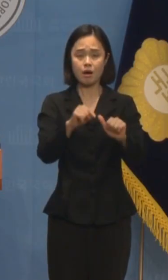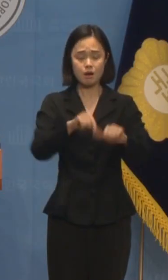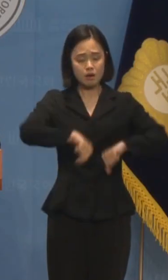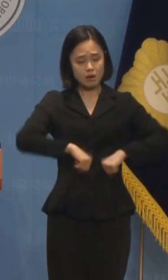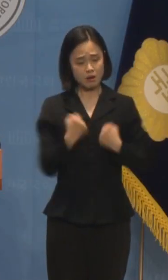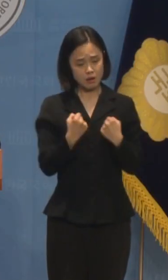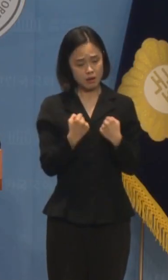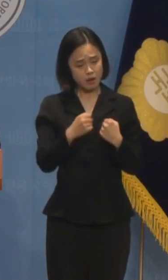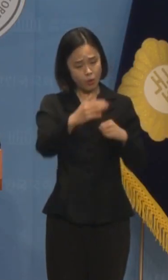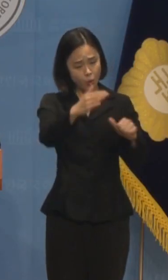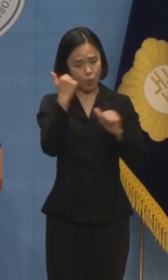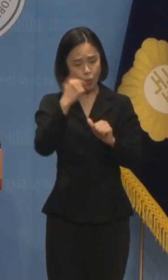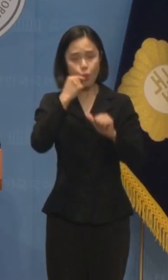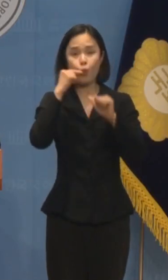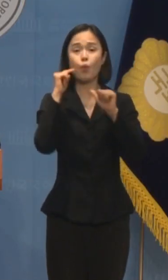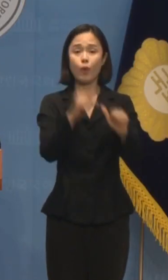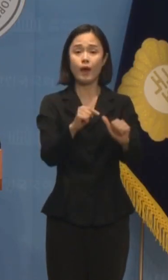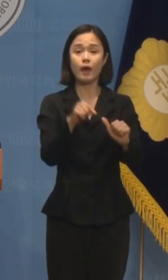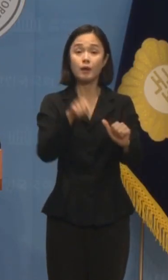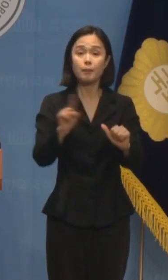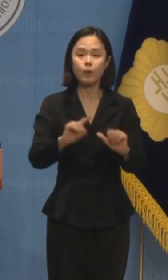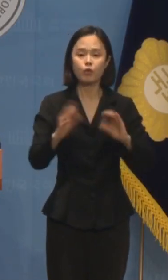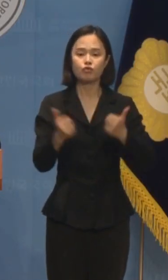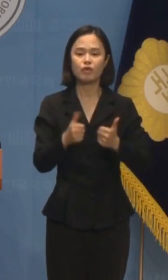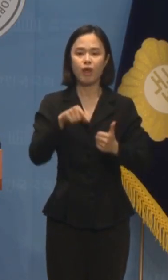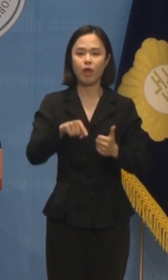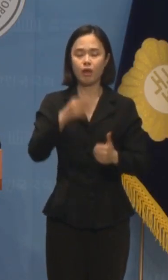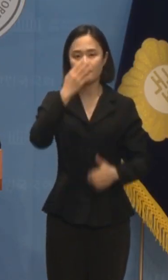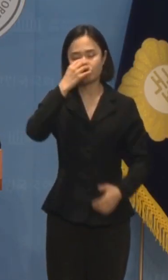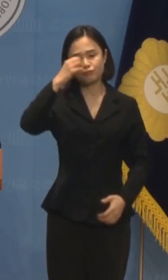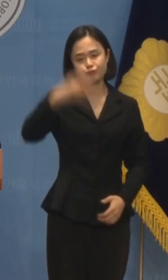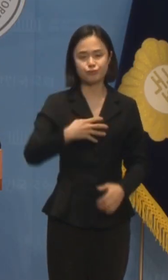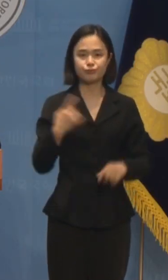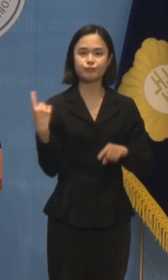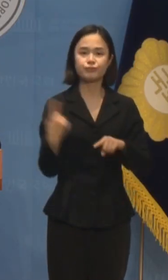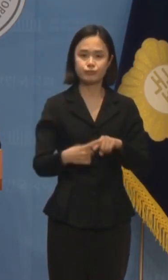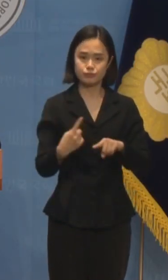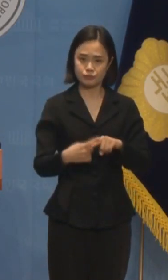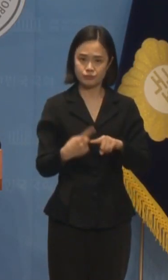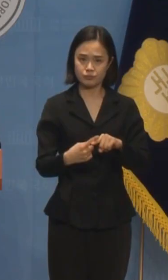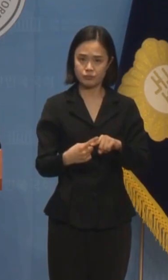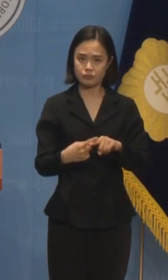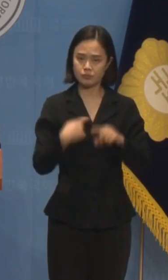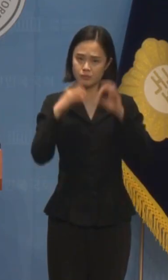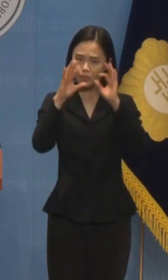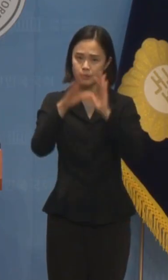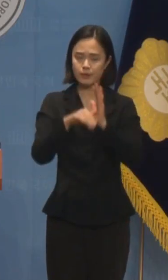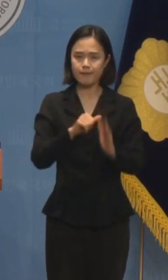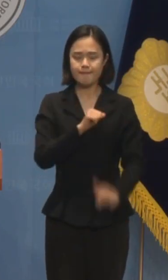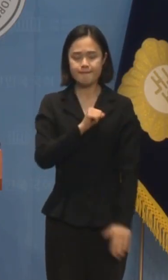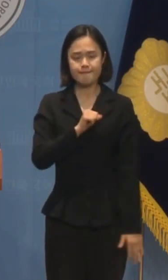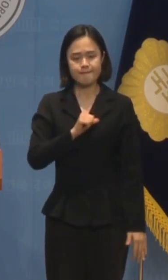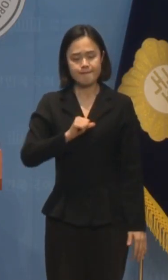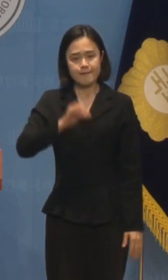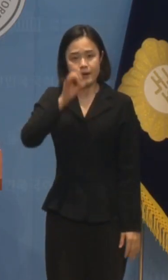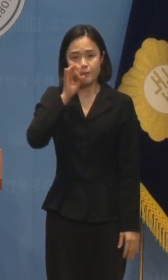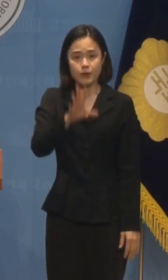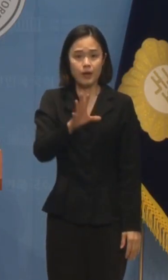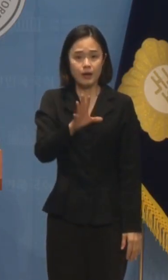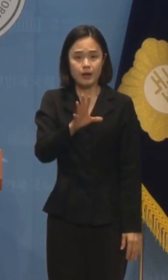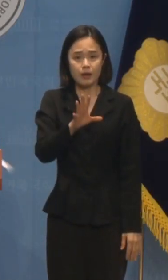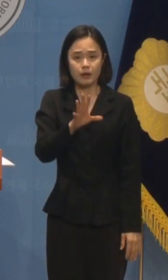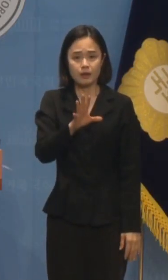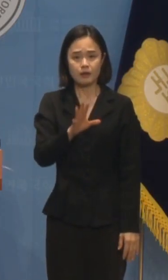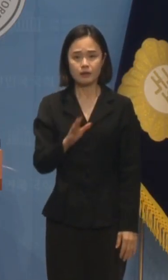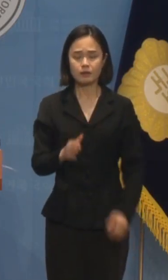요구하는 것은 입법기관에 대한 능렬이고 개인적으로도 대단히 참기 힘든 모욕이라서 도저히 수긍하기